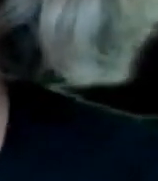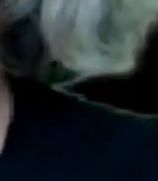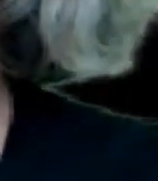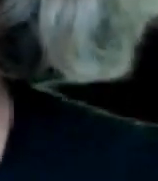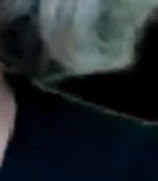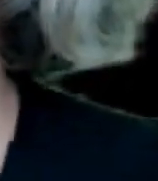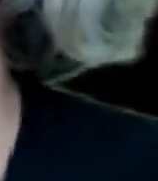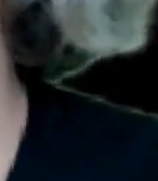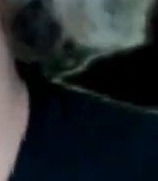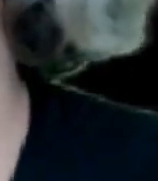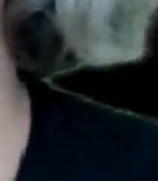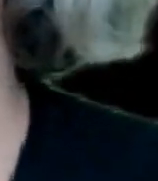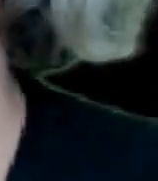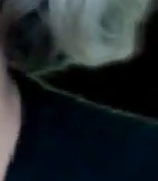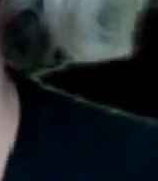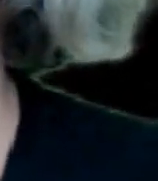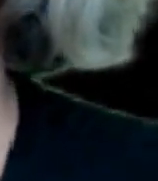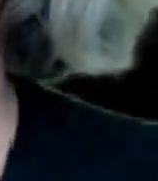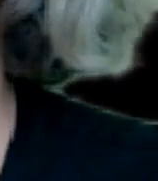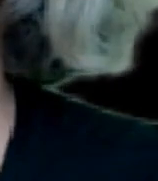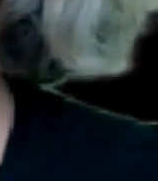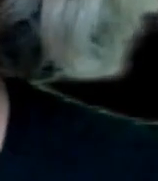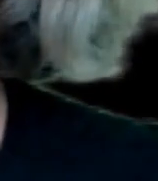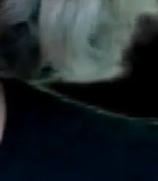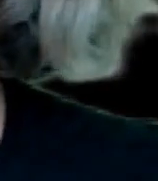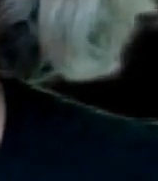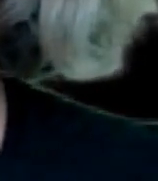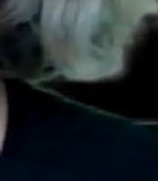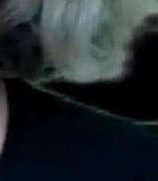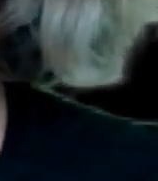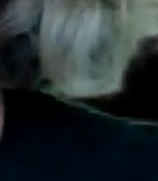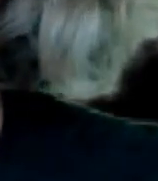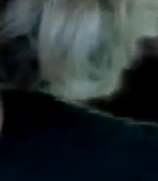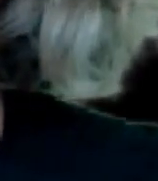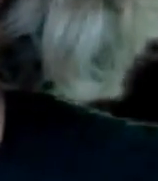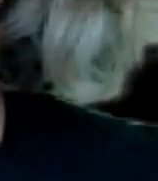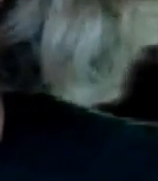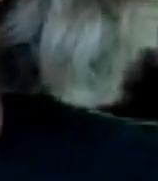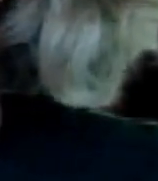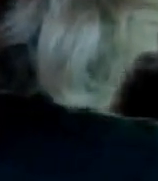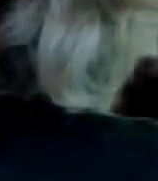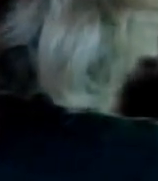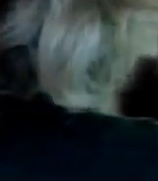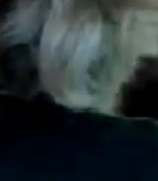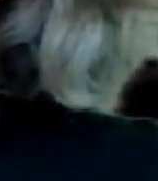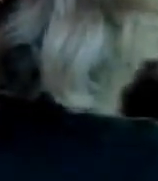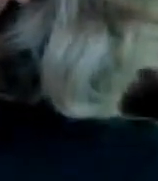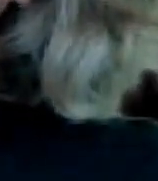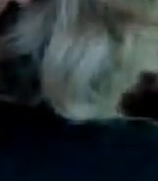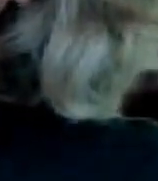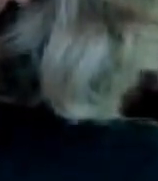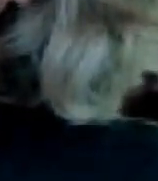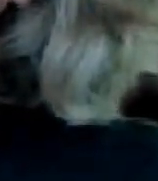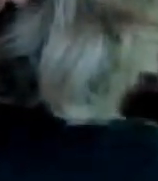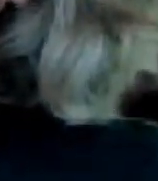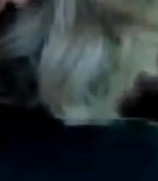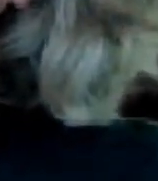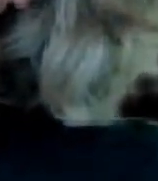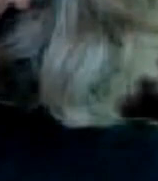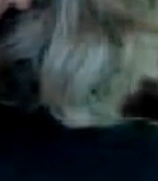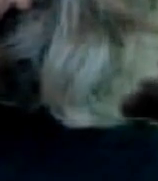Se modifique Y que dejen Dejen de estarle fastidiando la vida A las personas que no somos